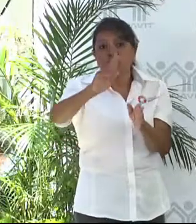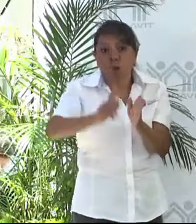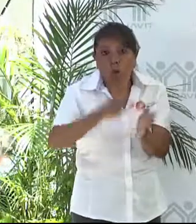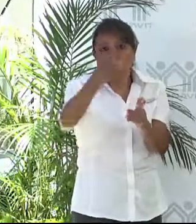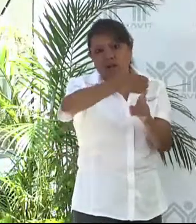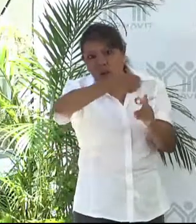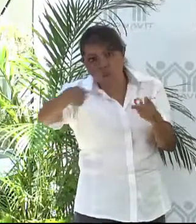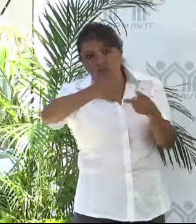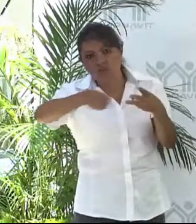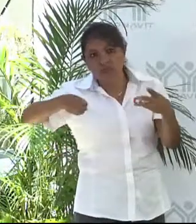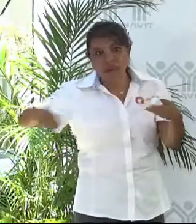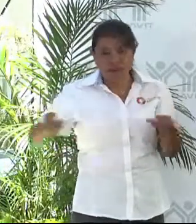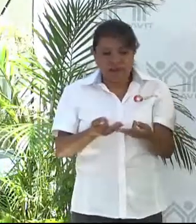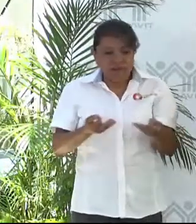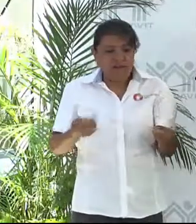territorio.